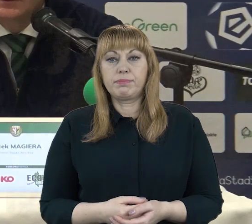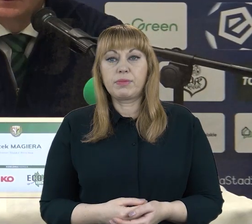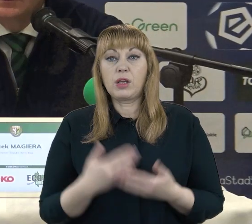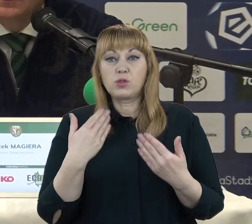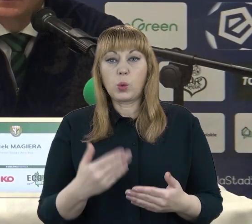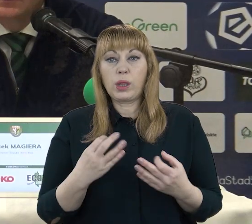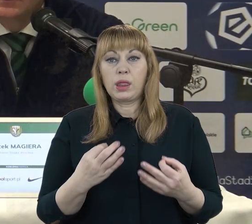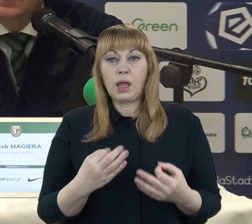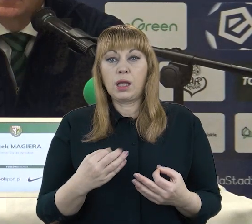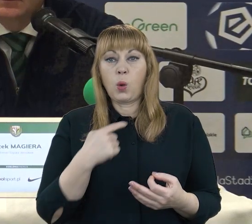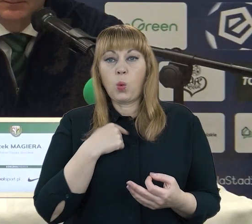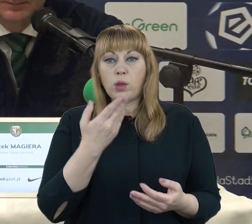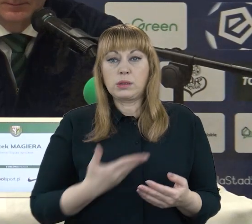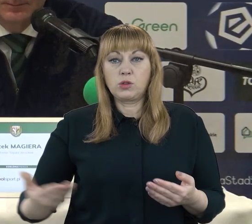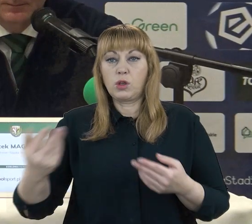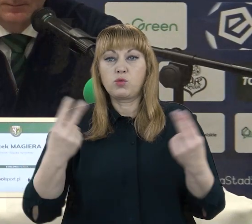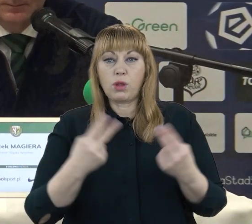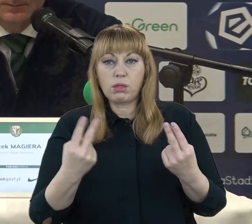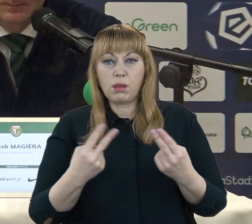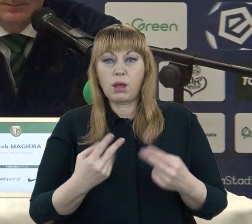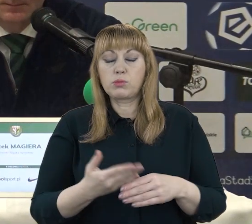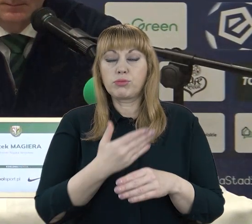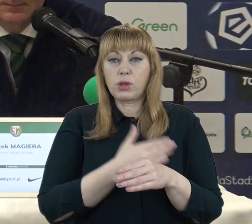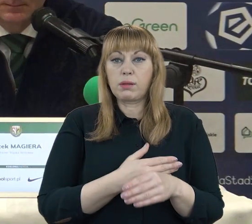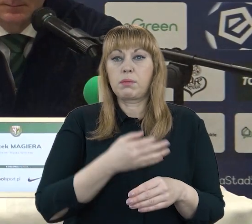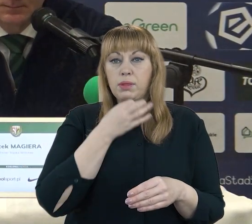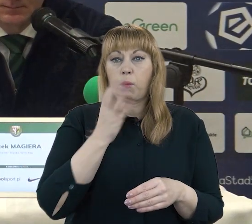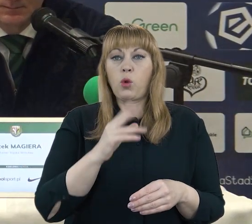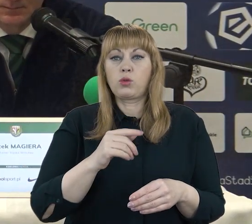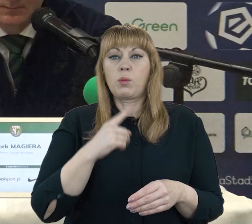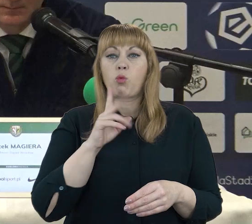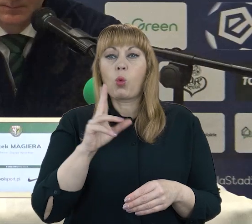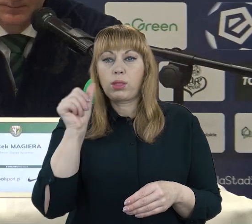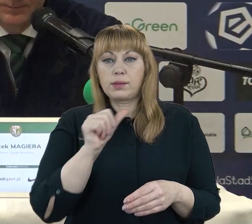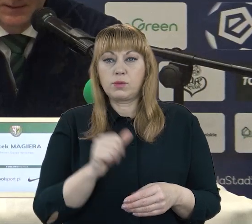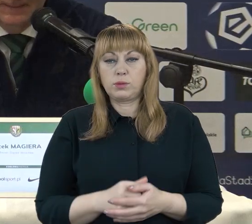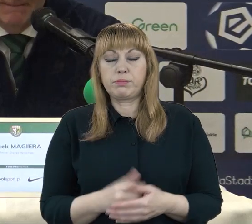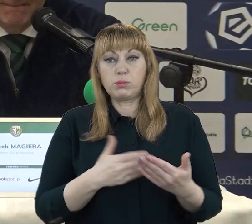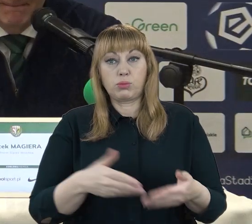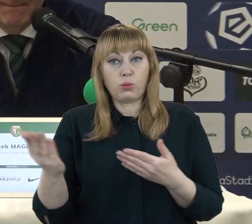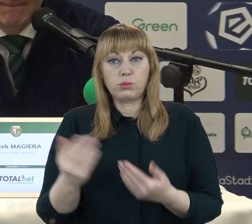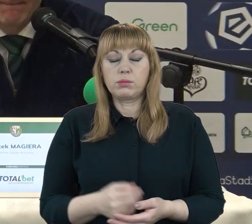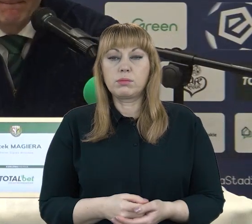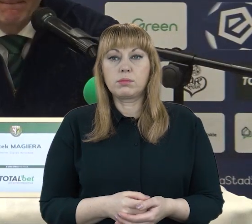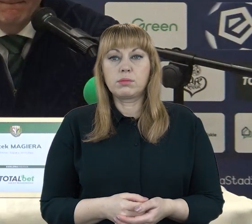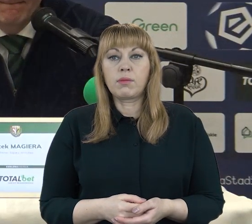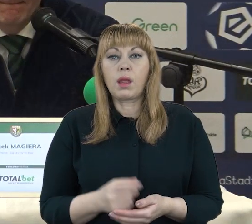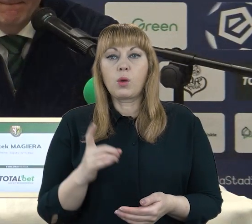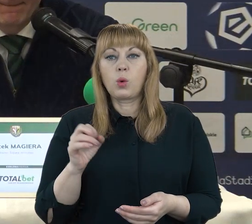Teraz oddaję głos Państwu. Proszę się przedstawić przed zadaniem pytania i podać nazwę redakcji. Proszę, proszę. Były jakieś następne, dziękuję, czy panie trenerze.